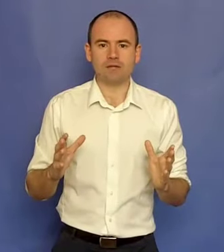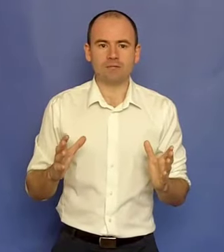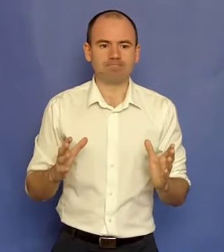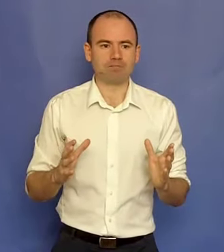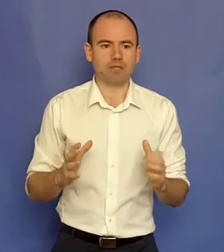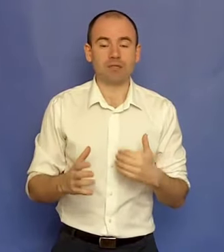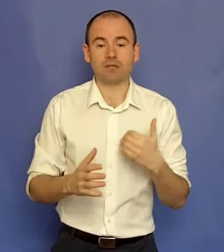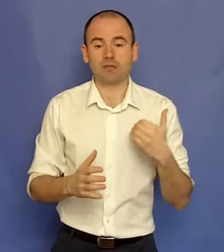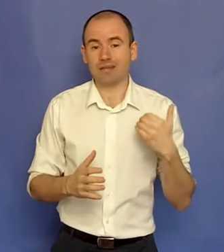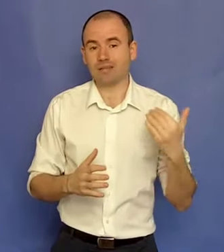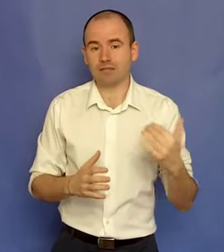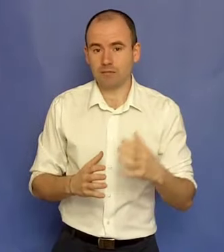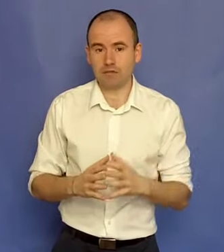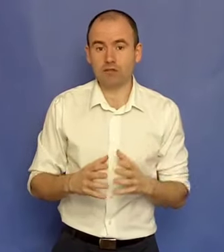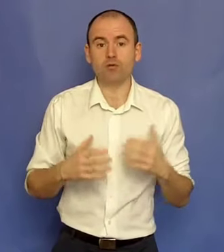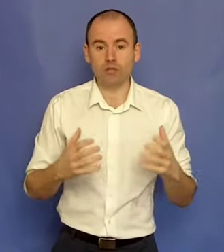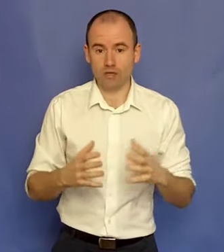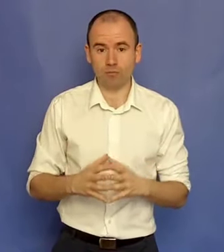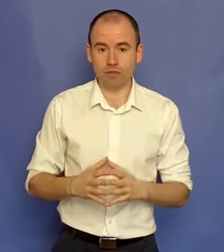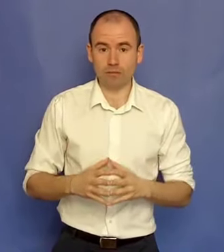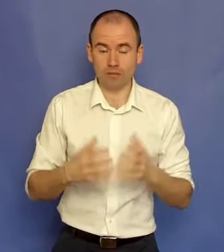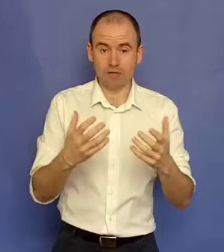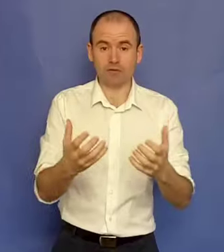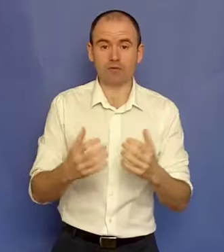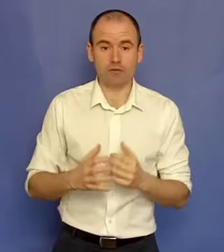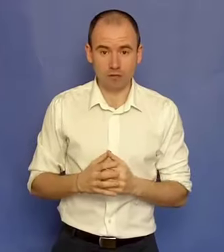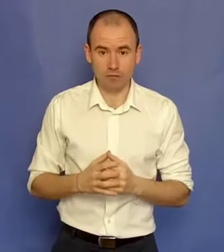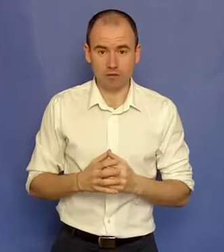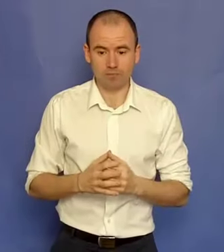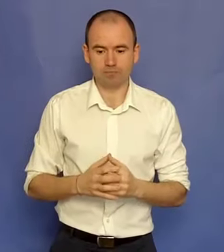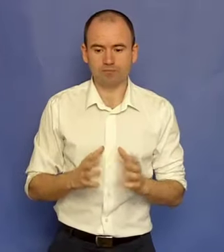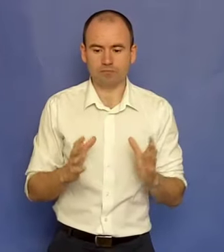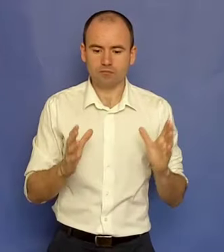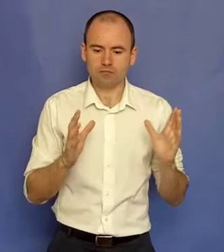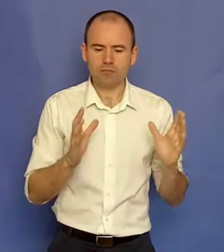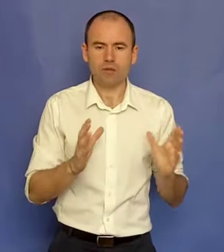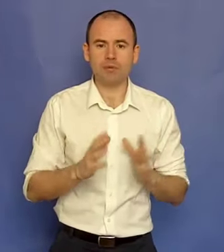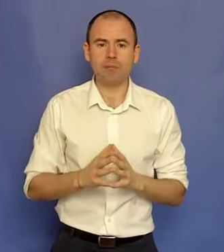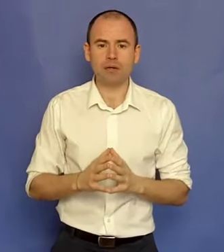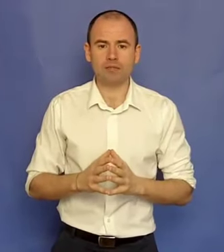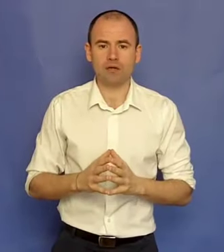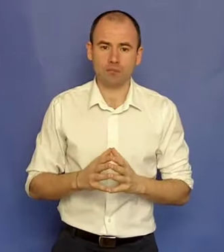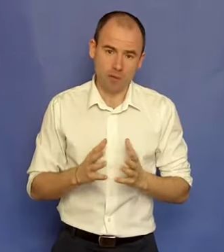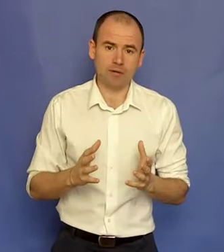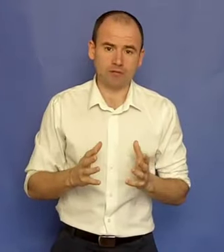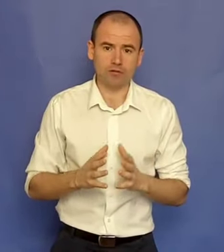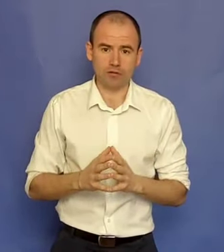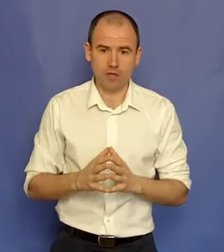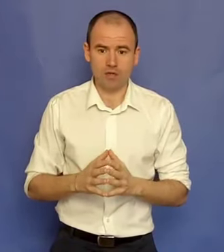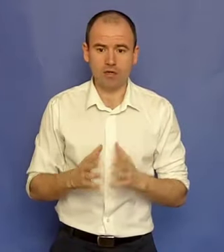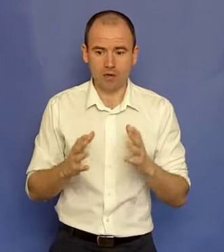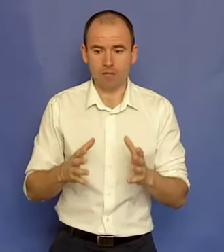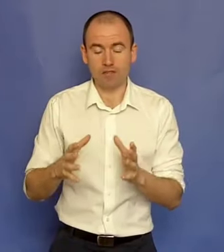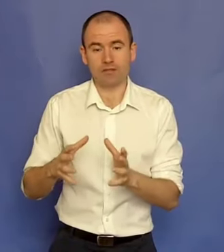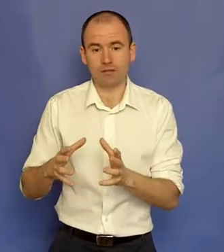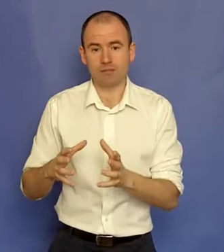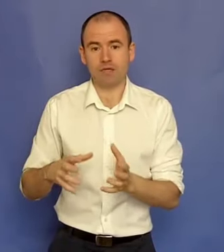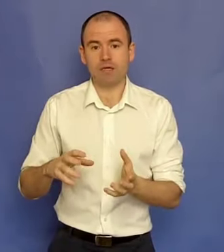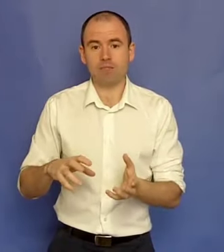ratez nimic, nicio idee importantă pe care vreau să-ți o transmit. Prima parte, probabil ai văzut deja, a acestei